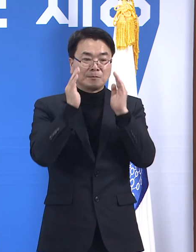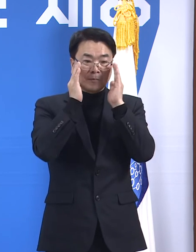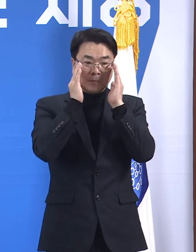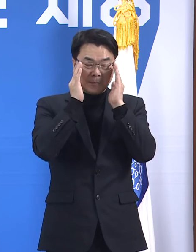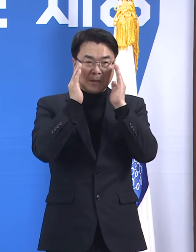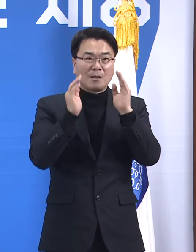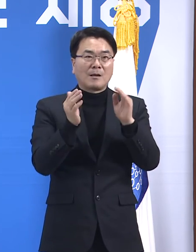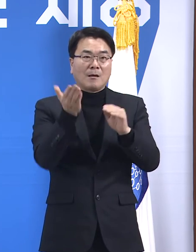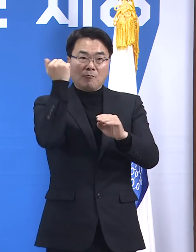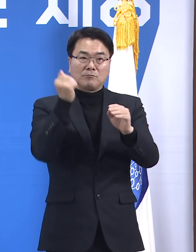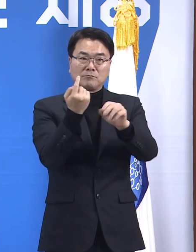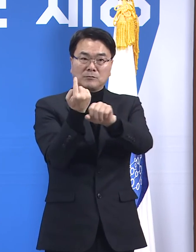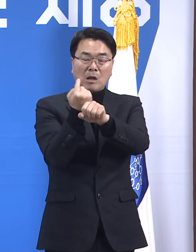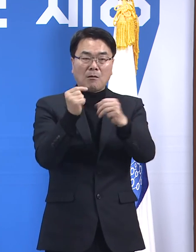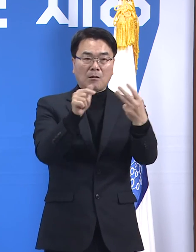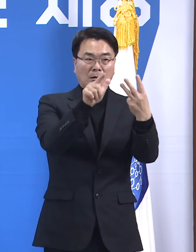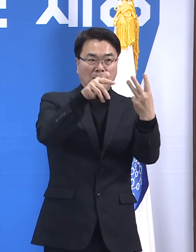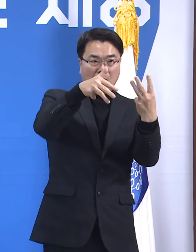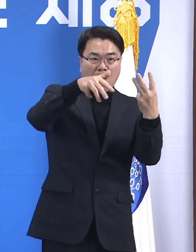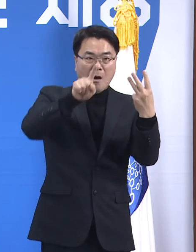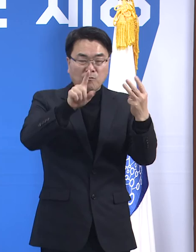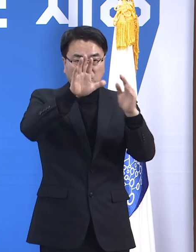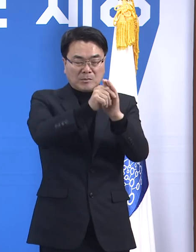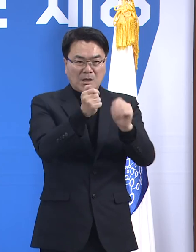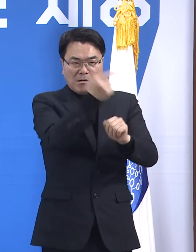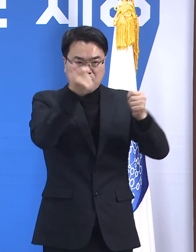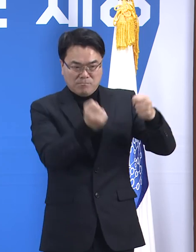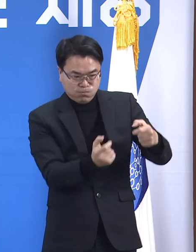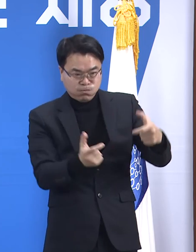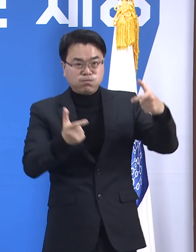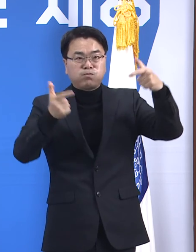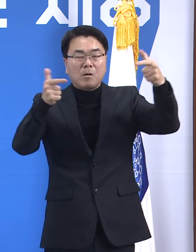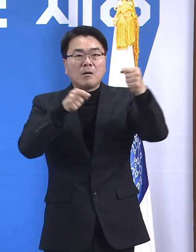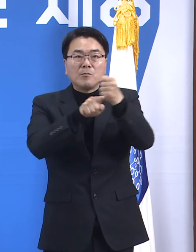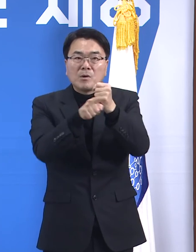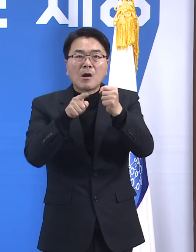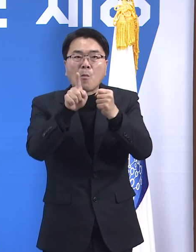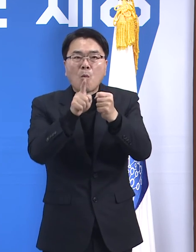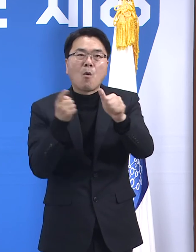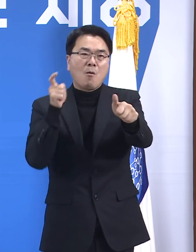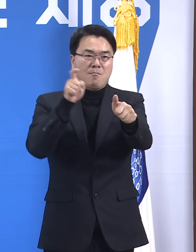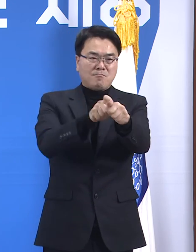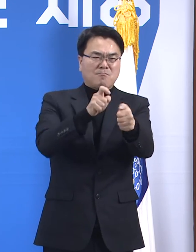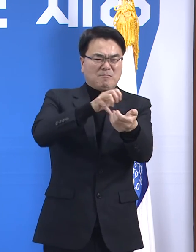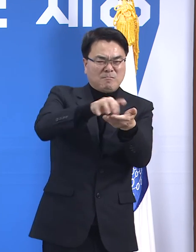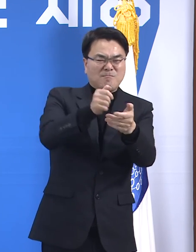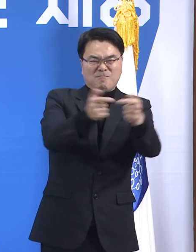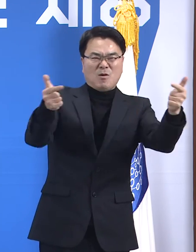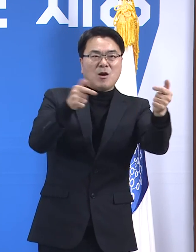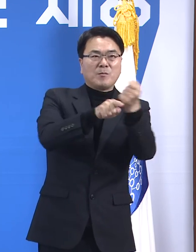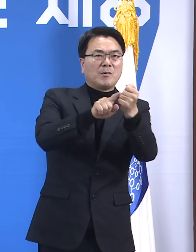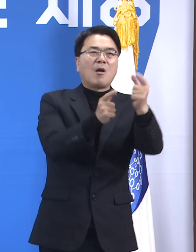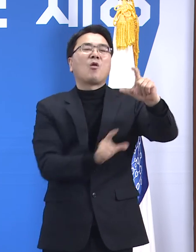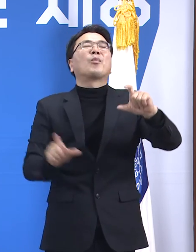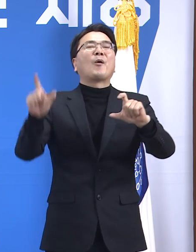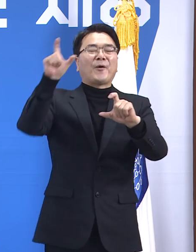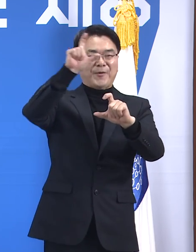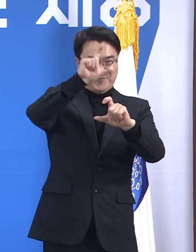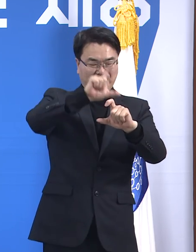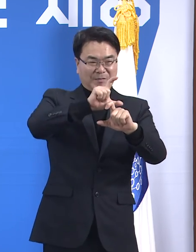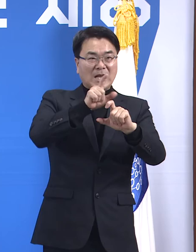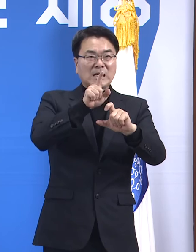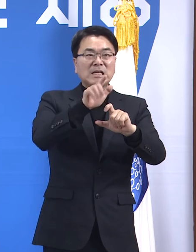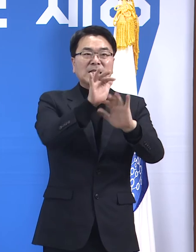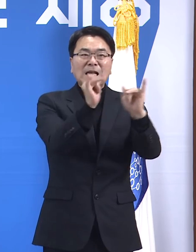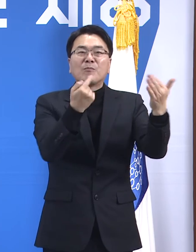3차 유행 당시 위험은 단순히 확진자 폭증만으로 말할 수는 없습니다. 늘어나는 확진자를 수용할